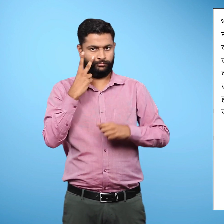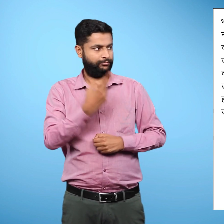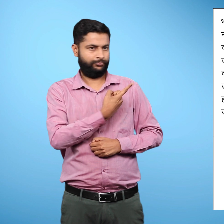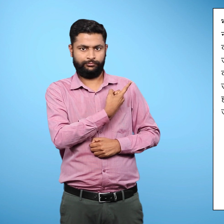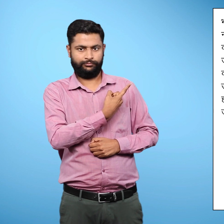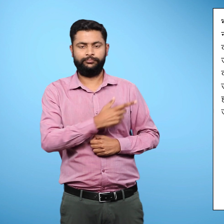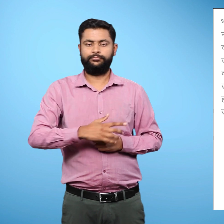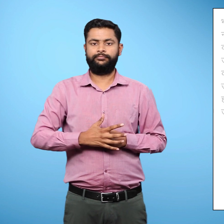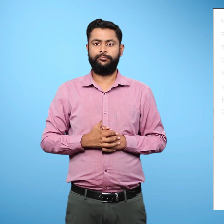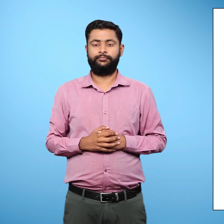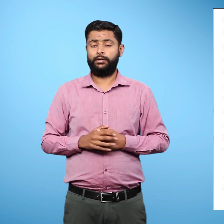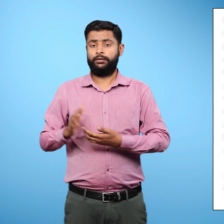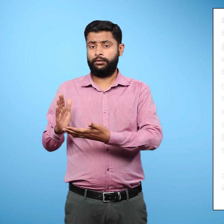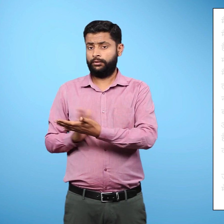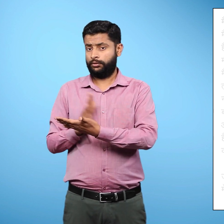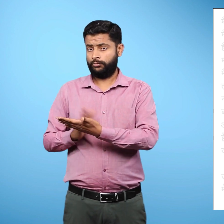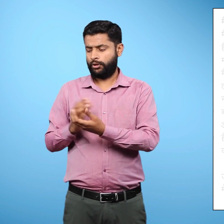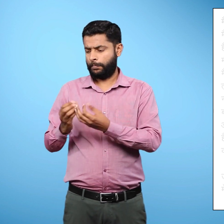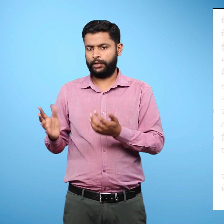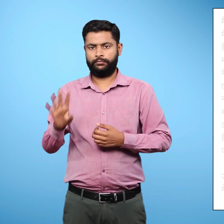है। प्रिष्ठ संख्या 45